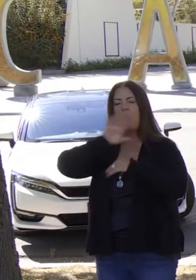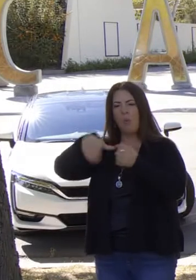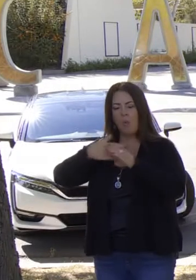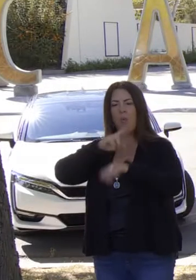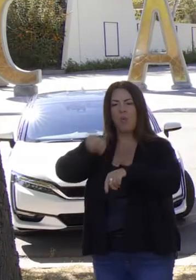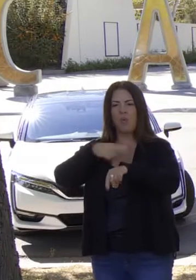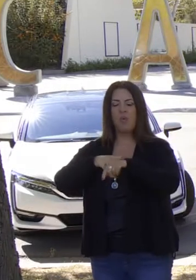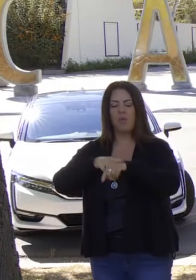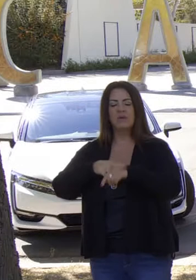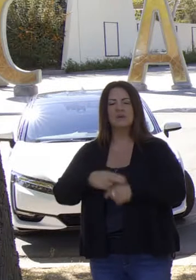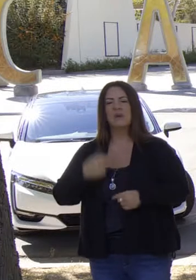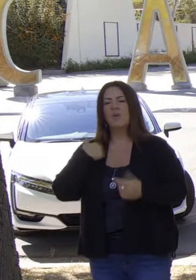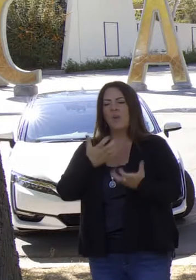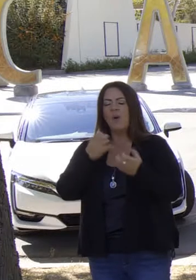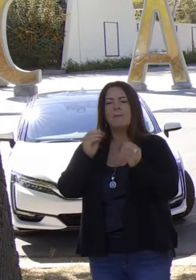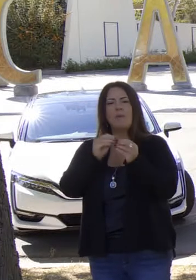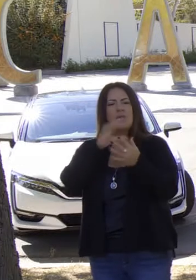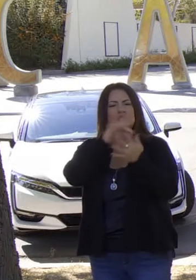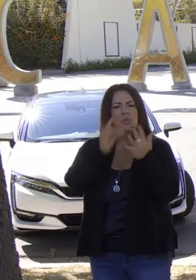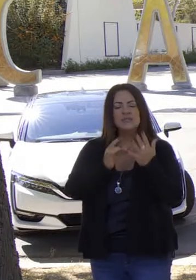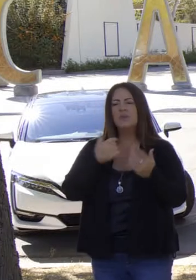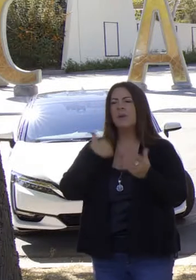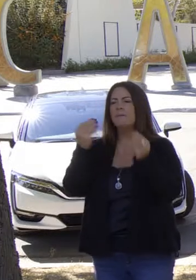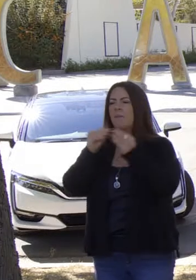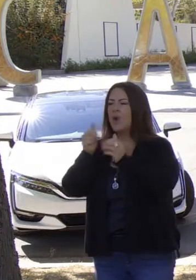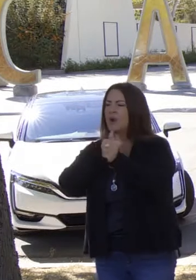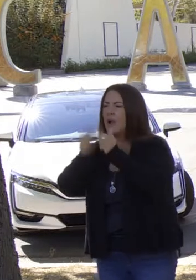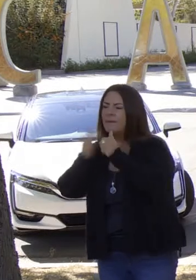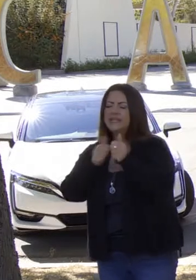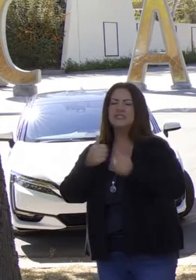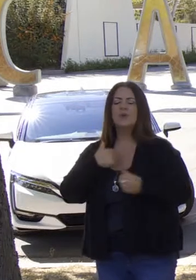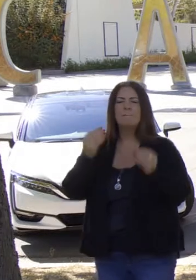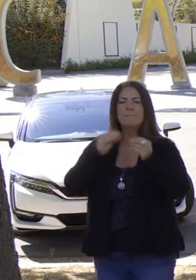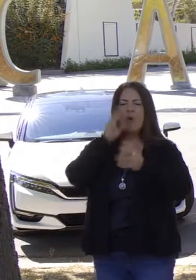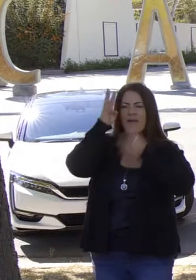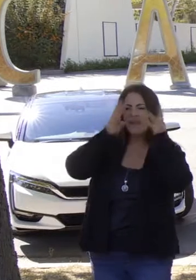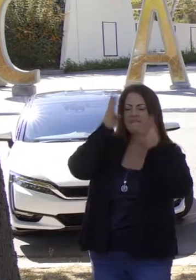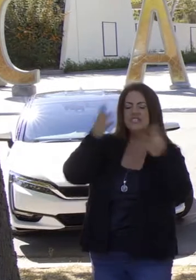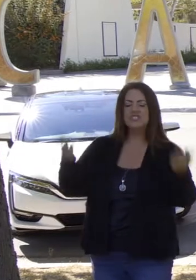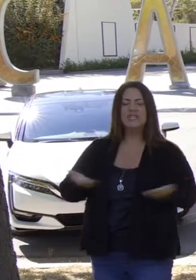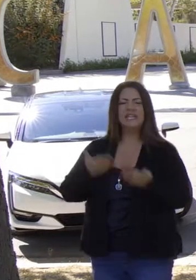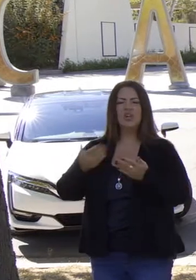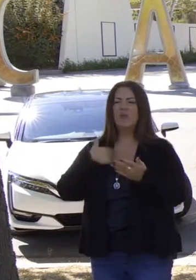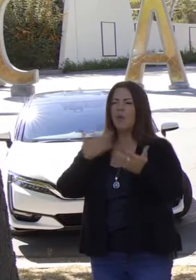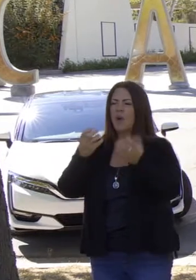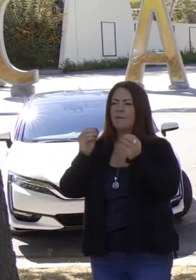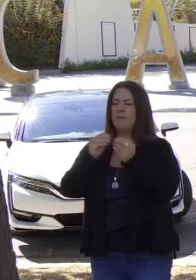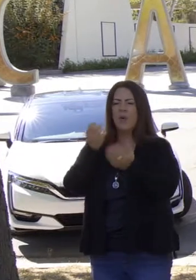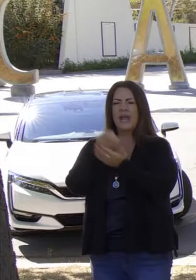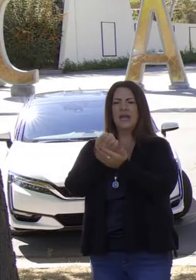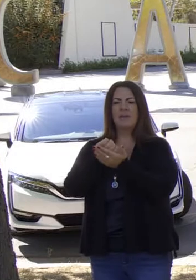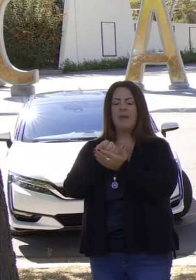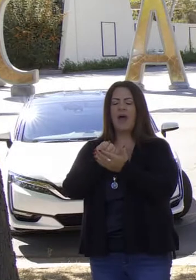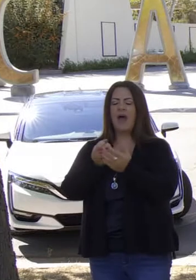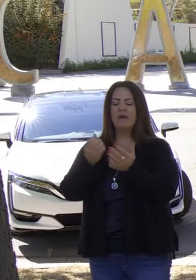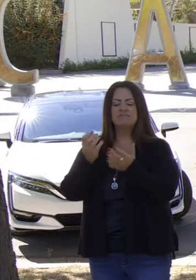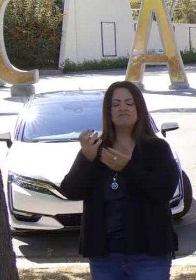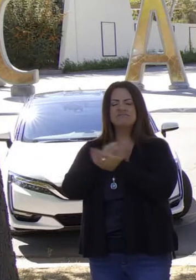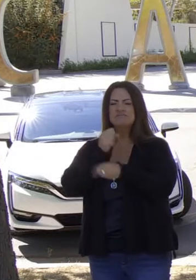lo ancho del país, hacer lo mismo audazmente. Queremos opción, competición, innovación,